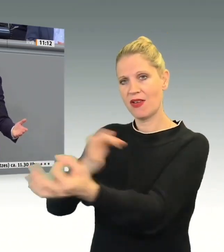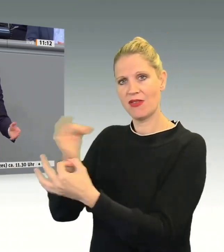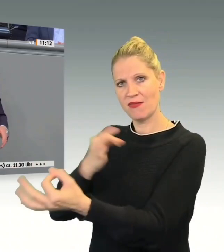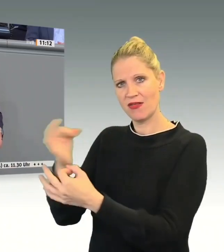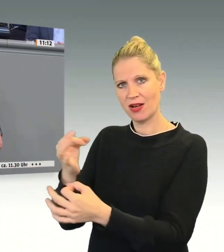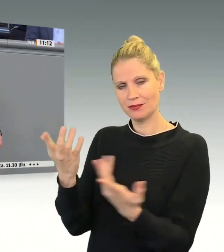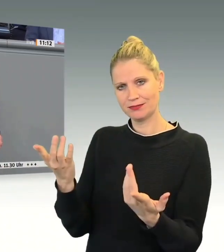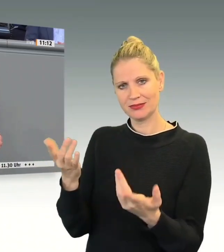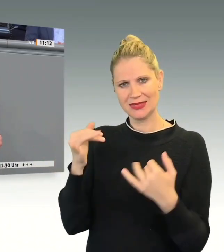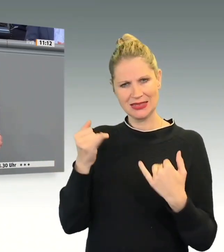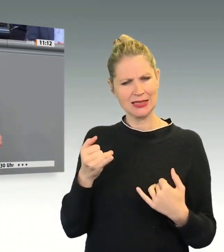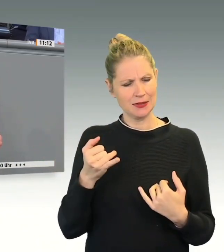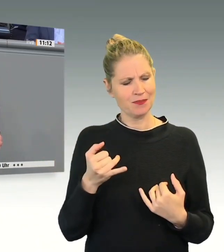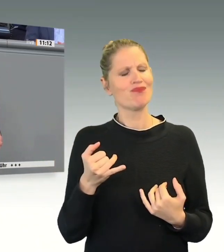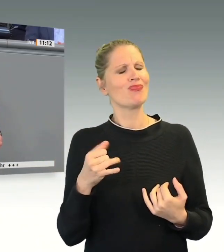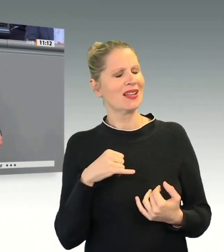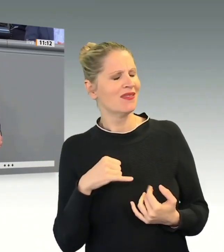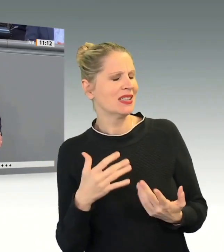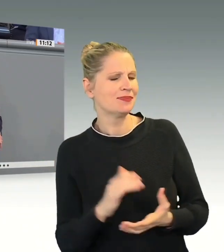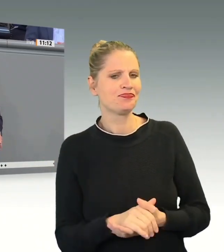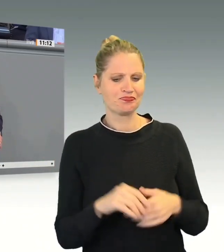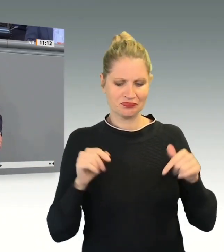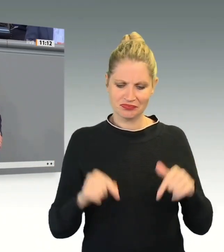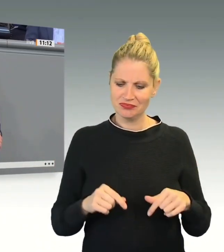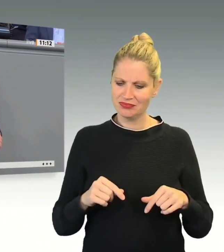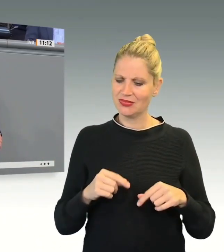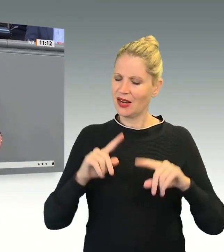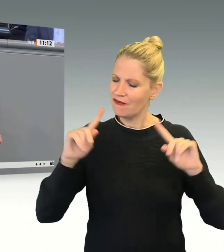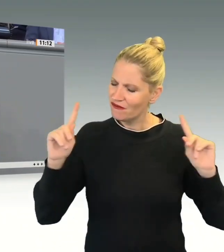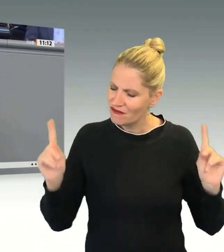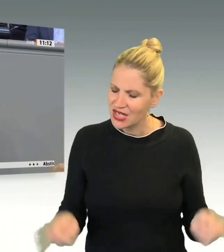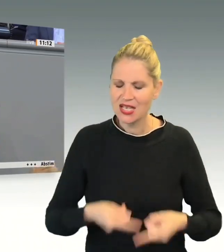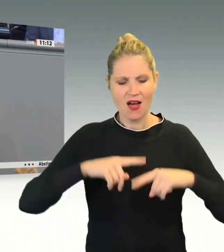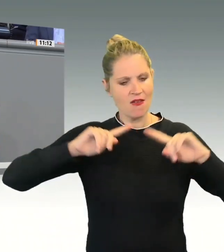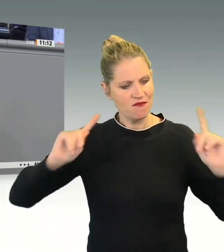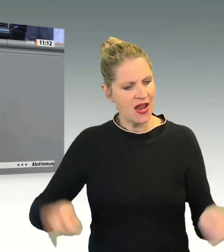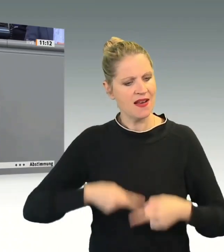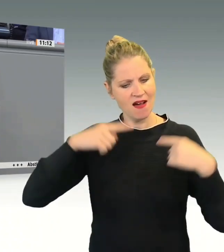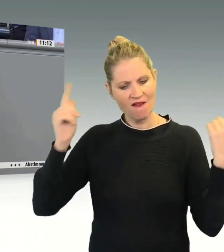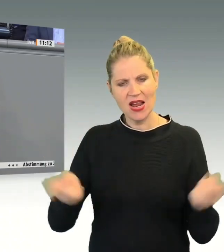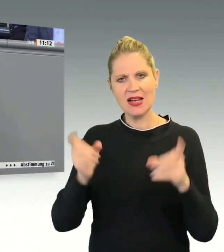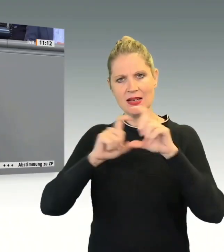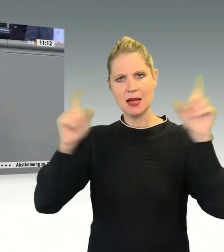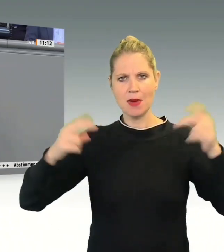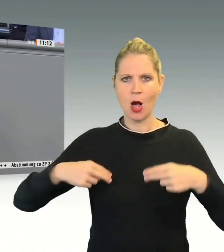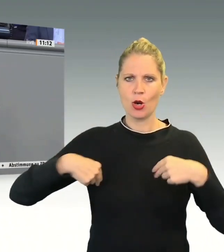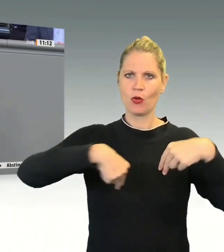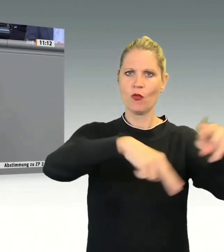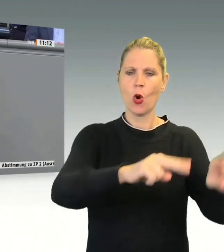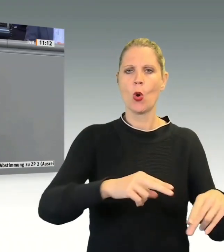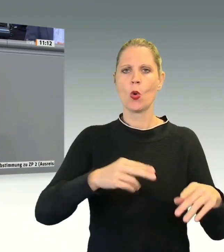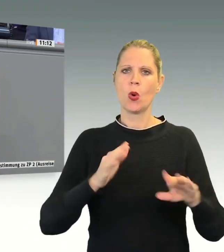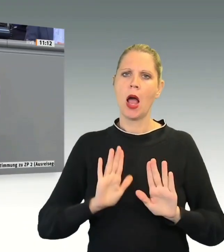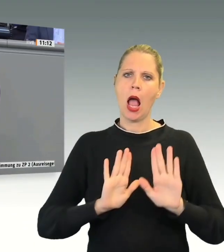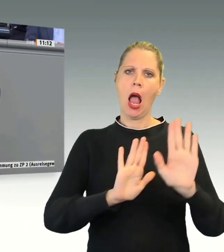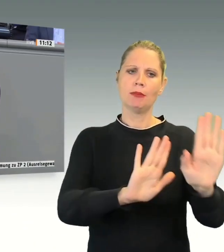dass Sie hier wieder besseren Wissens wiederholt und konsequent das Thema Rückführung und Abschiebung immer in